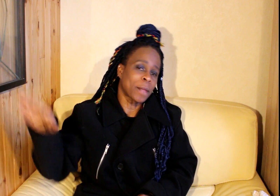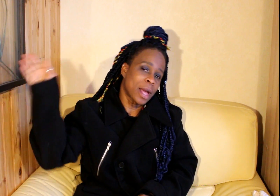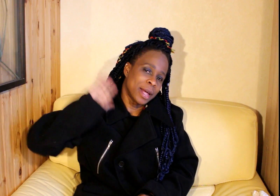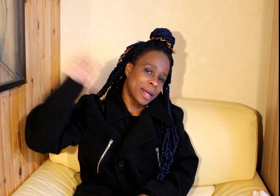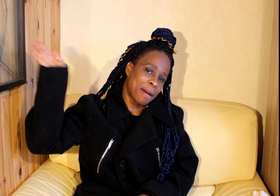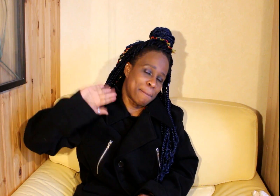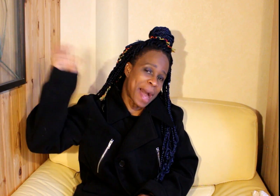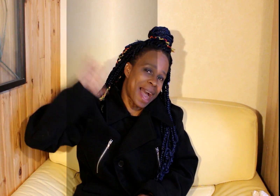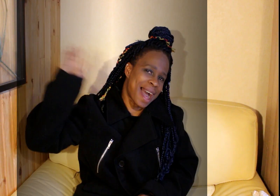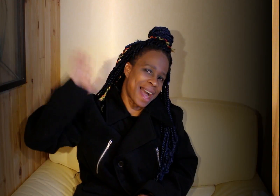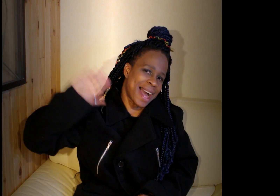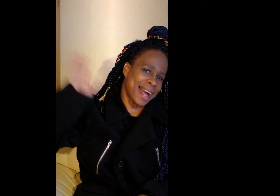Ouh Bye